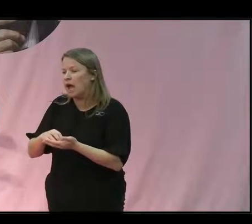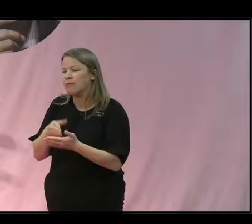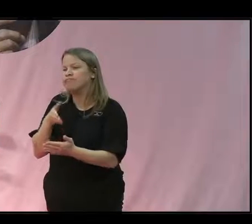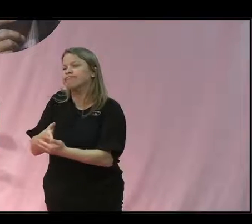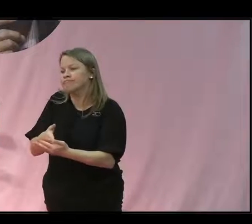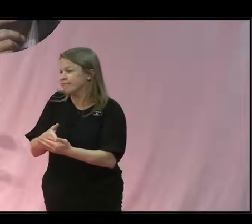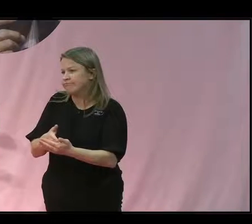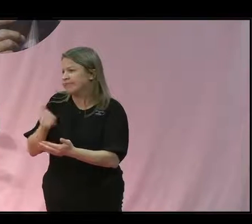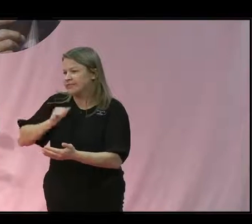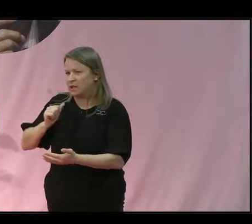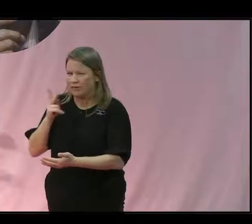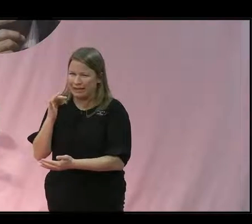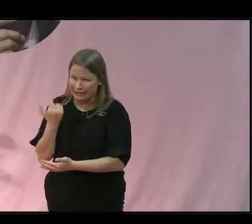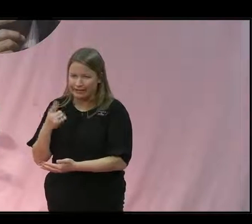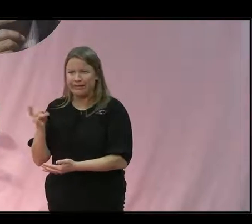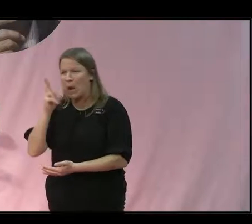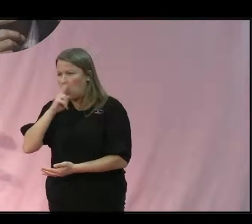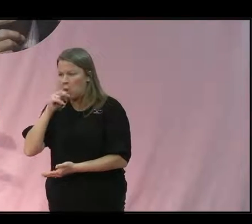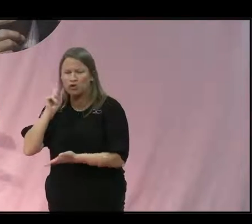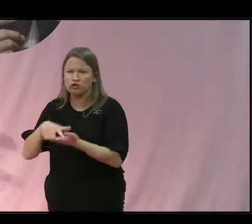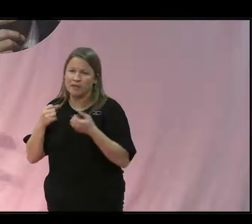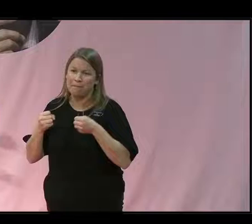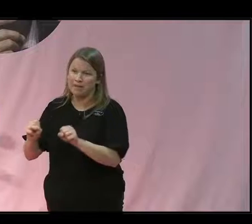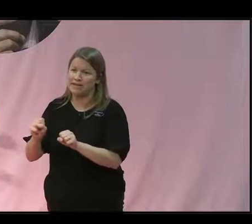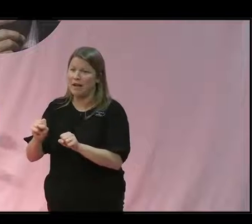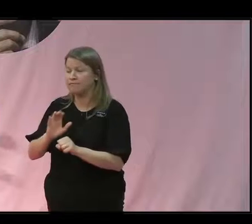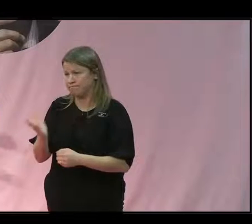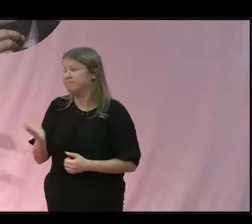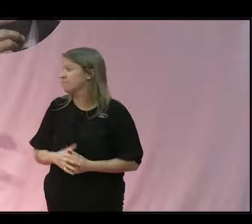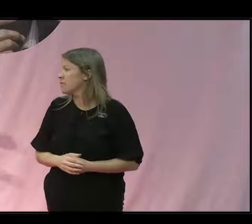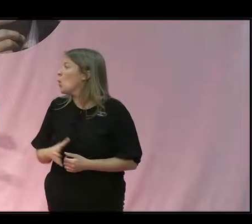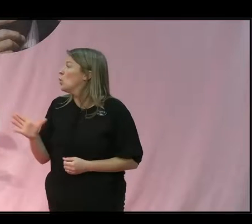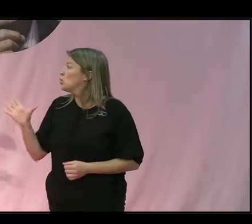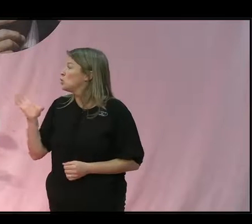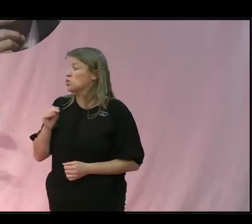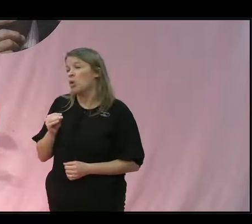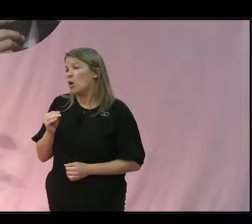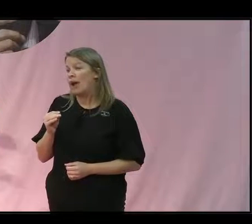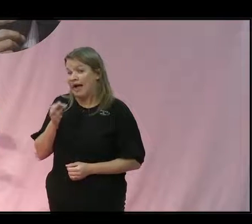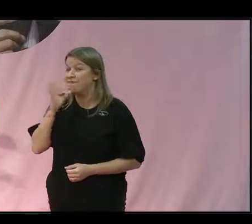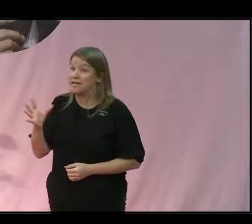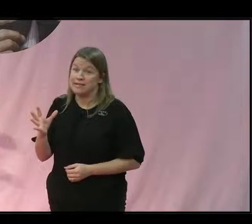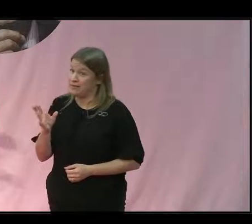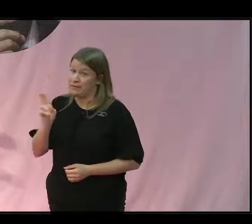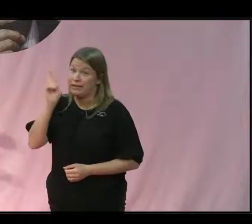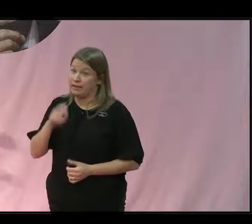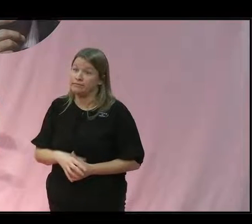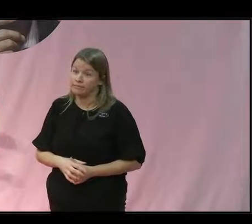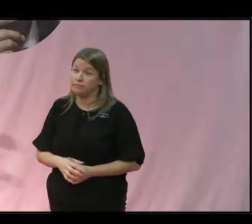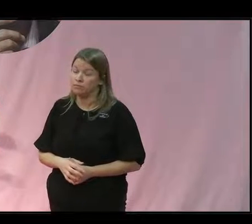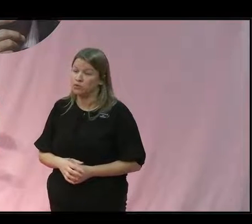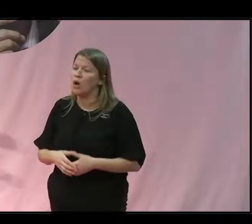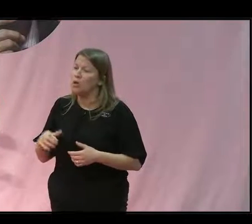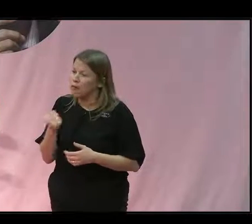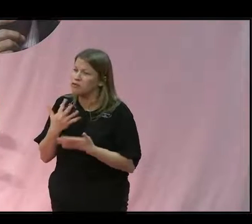till krediter, lån för att bedriva sin verksamhet. Och det här var väldigt effektivt. Så det behövs en mix